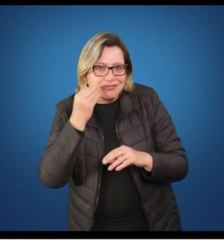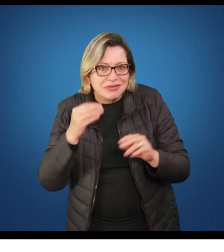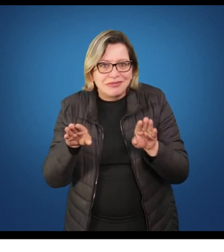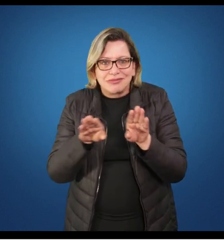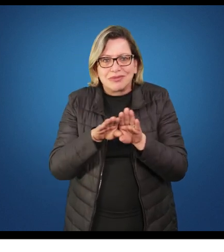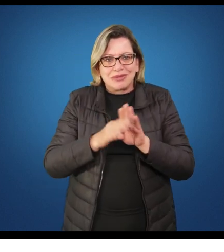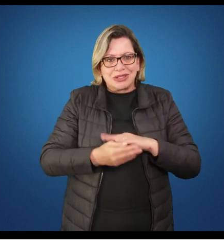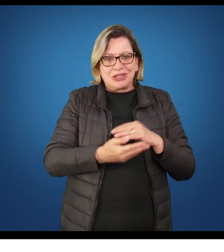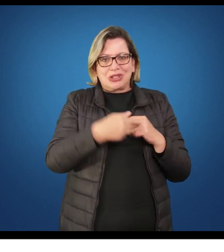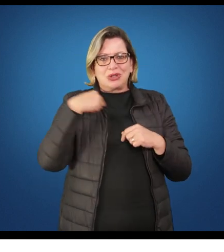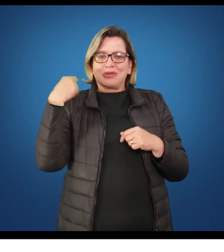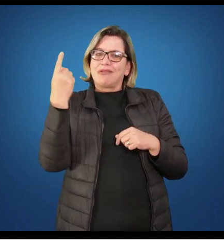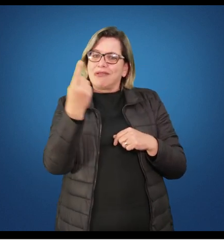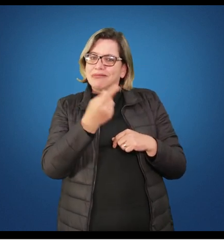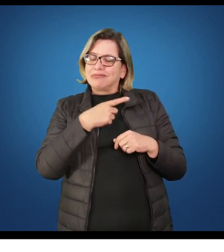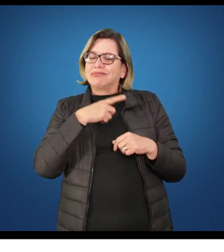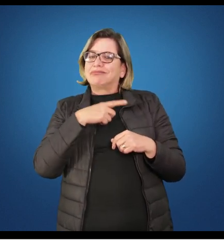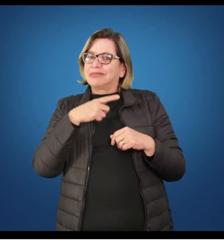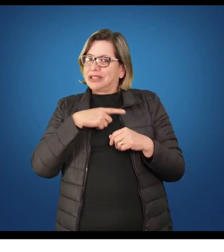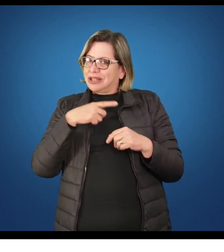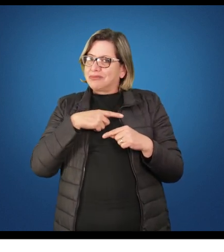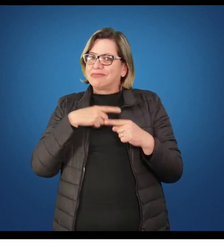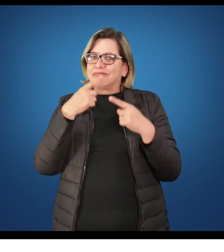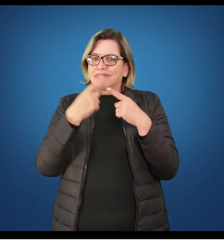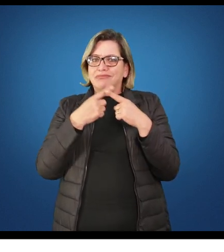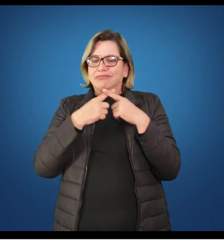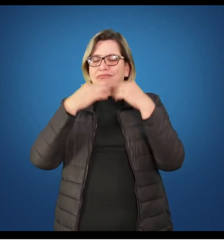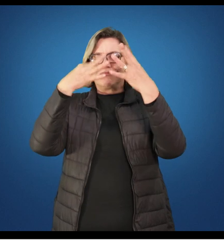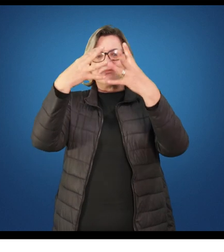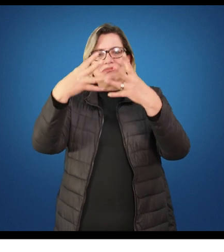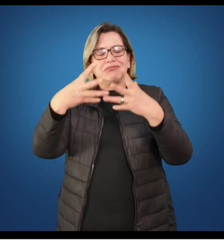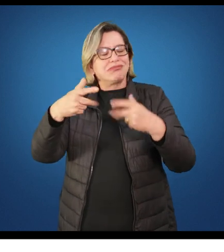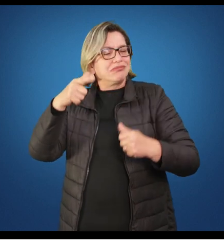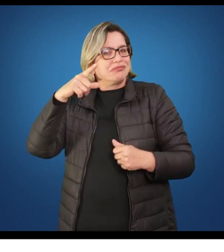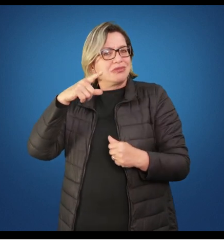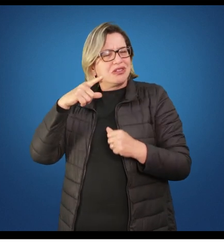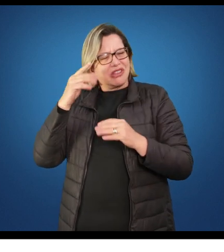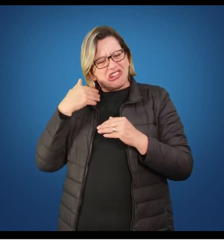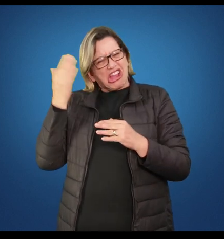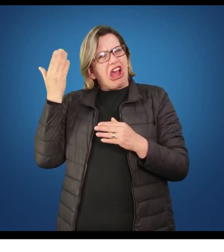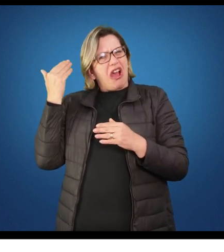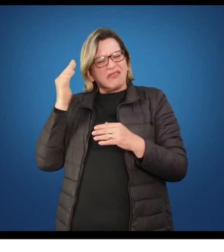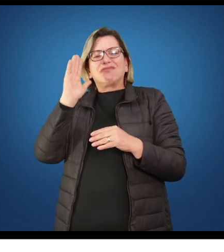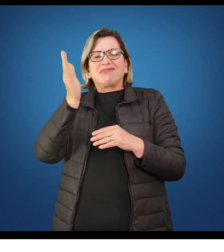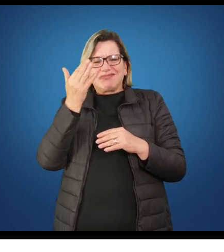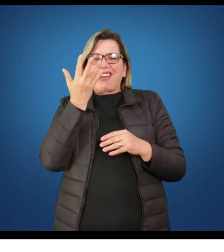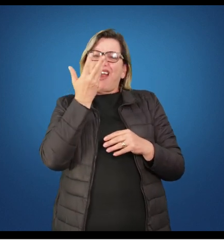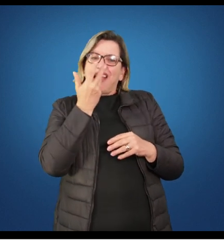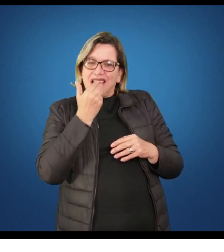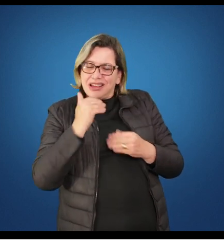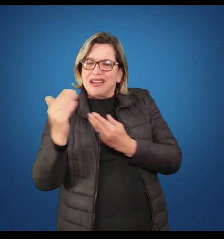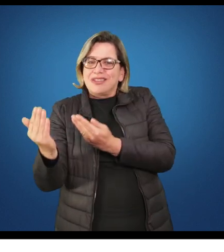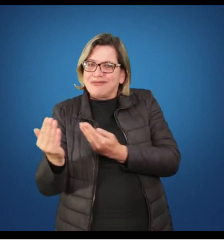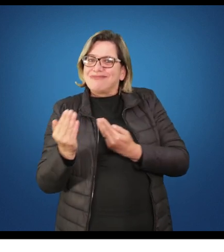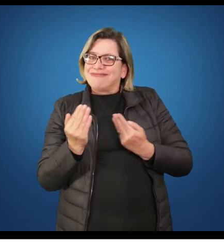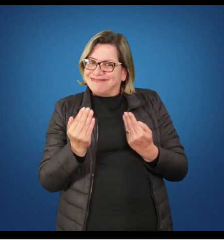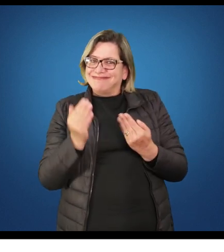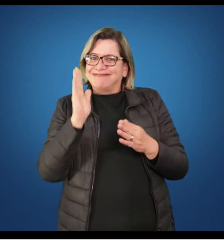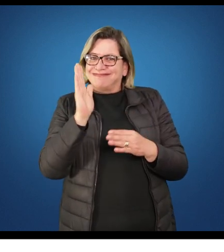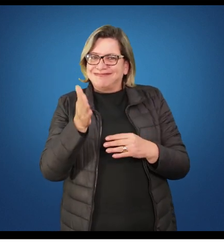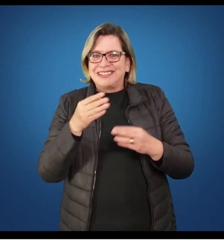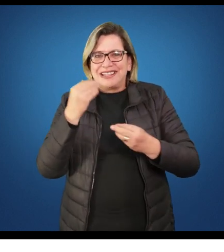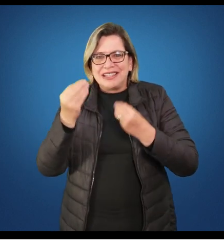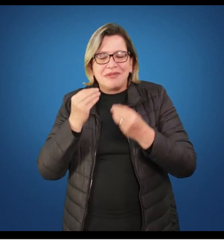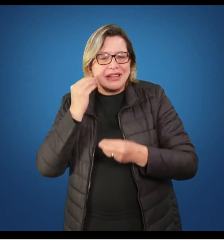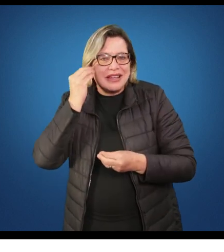vivências que cada um de nós trazemos, porque, afinal, todos nós, em algum momento, fomos crianças e adolescentes, e, partir dessas